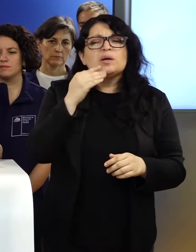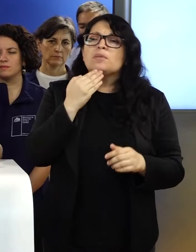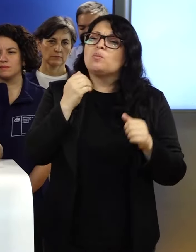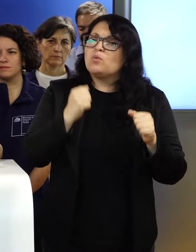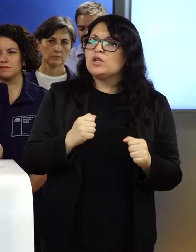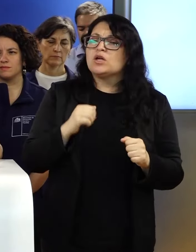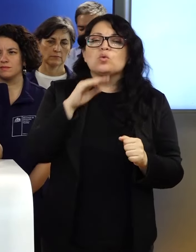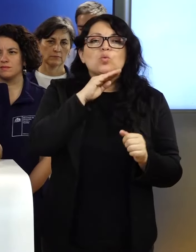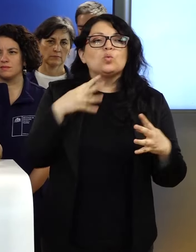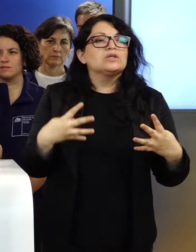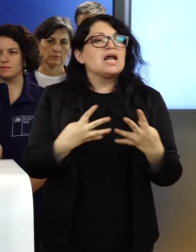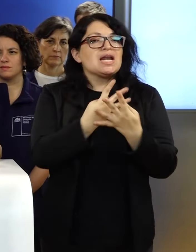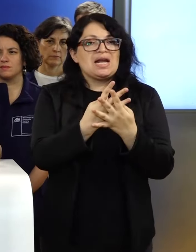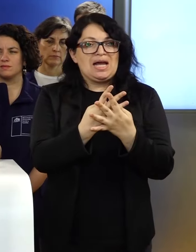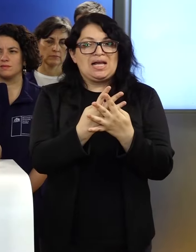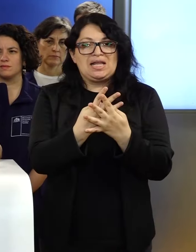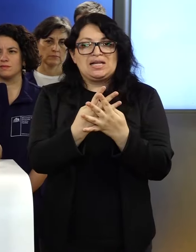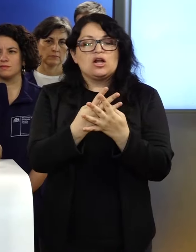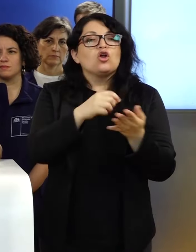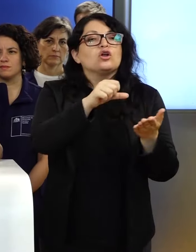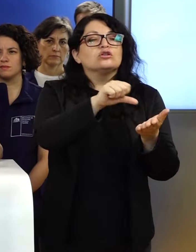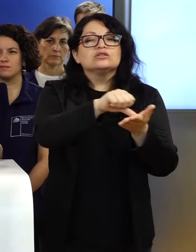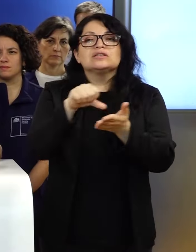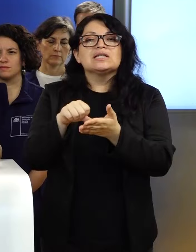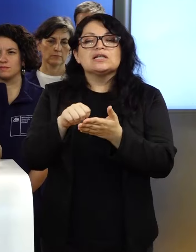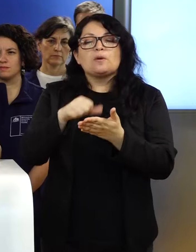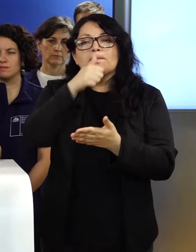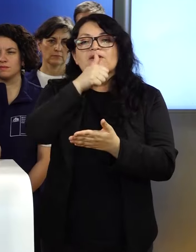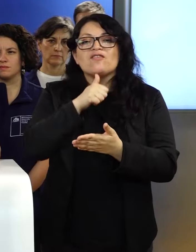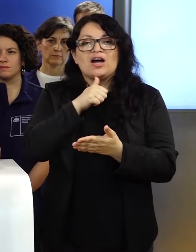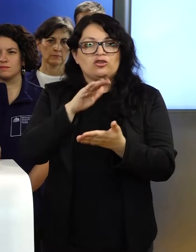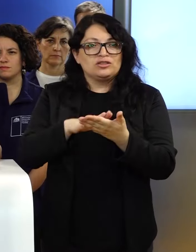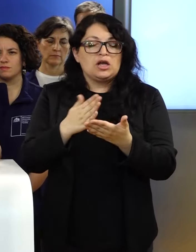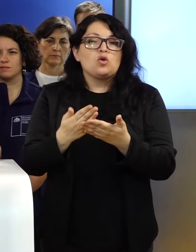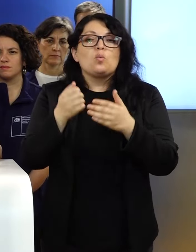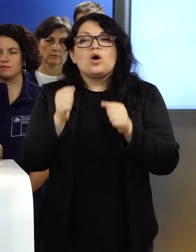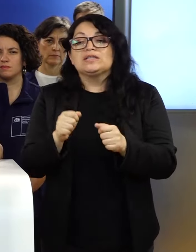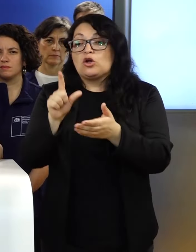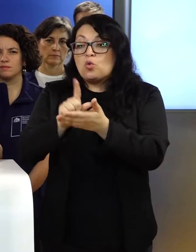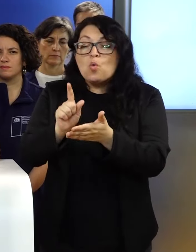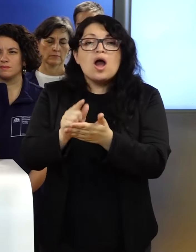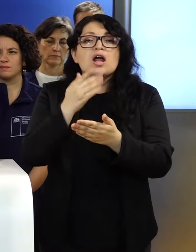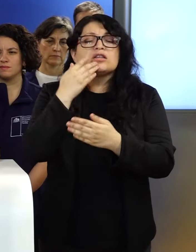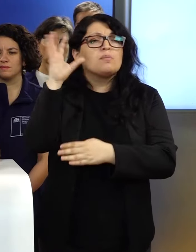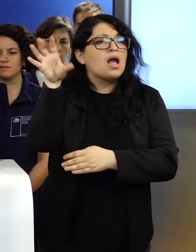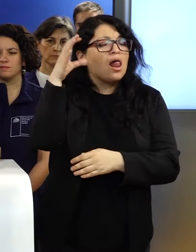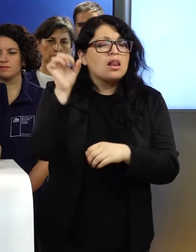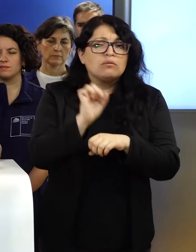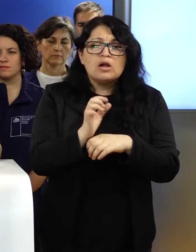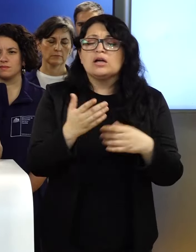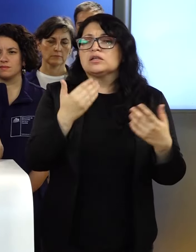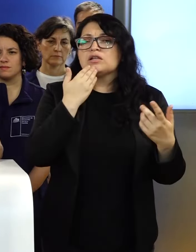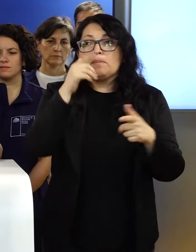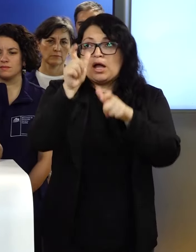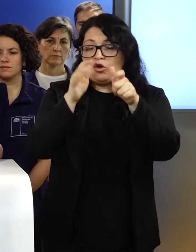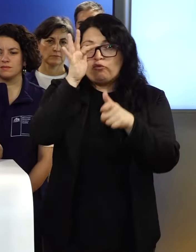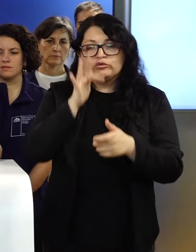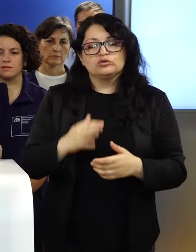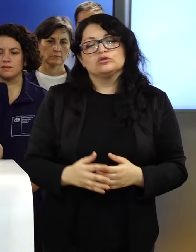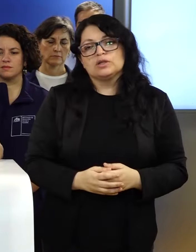los servicios privados de salud, tanto las instalaciones como las ambulancias y los equipos humanos.